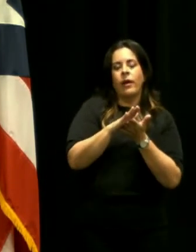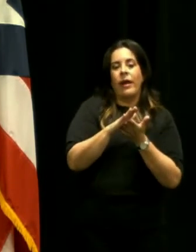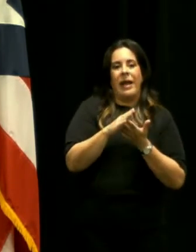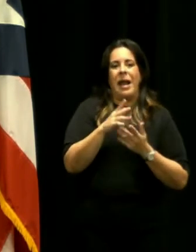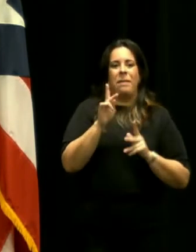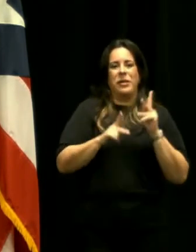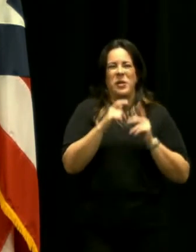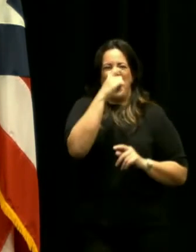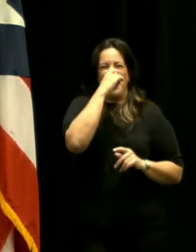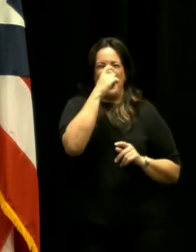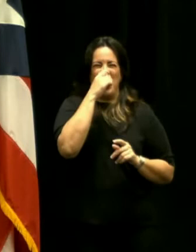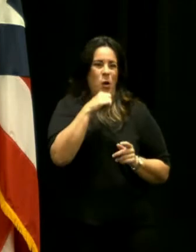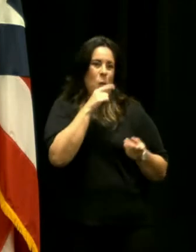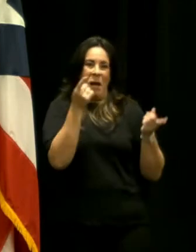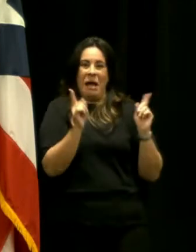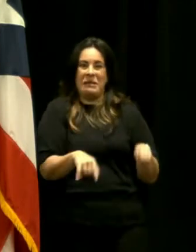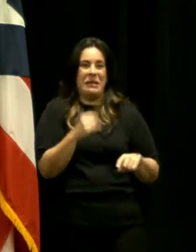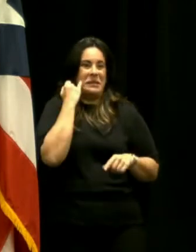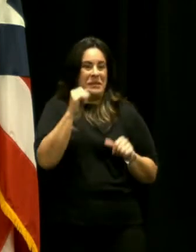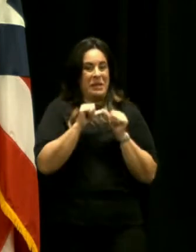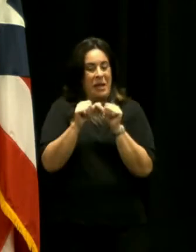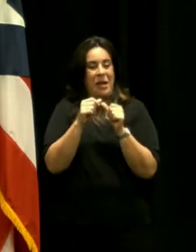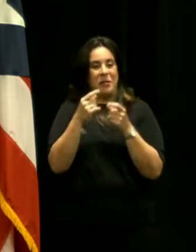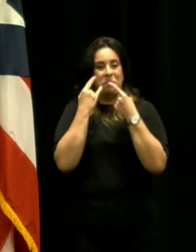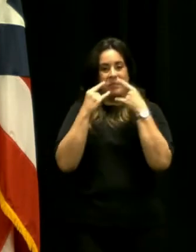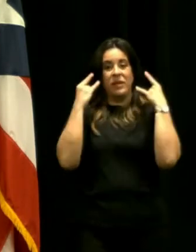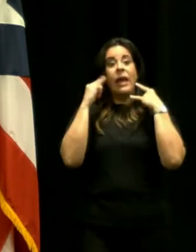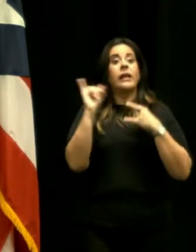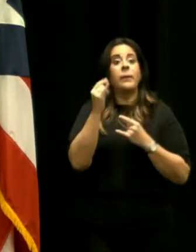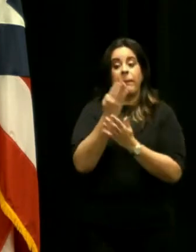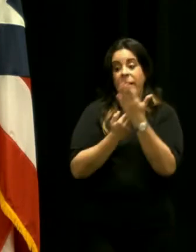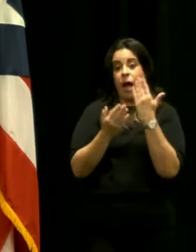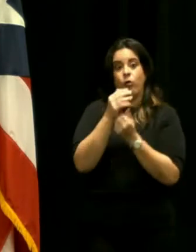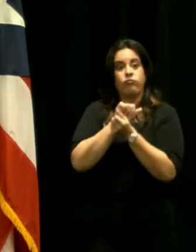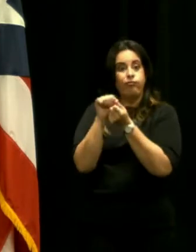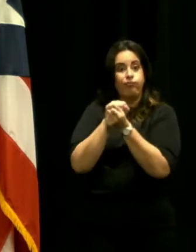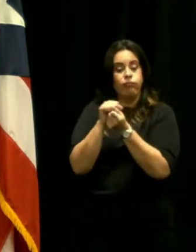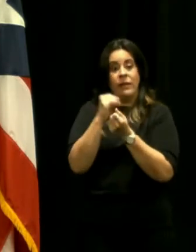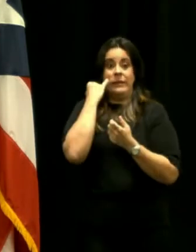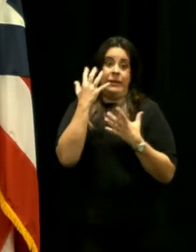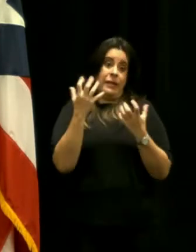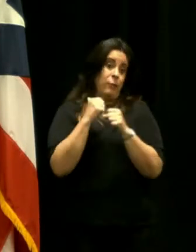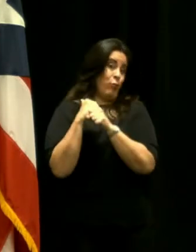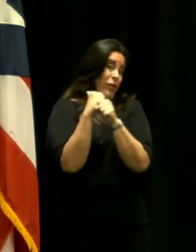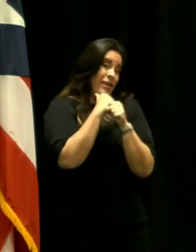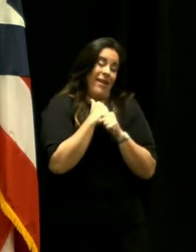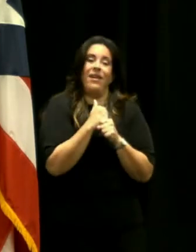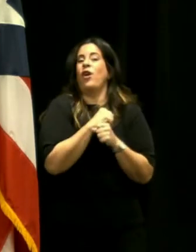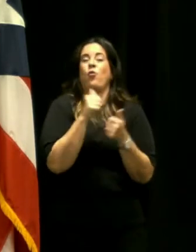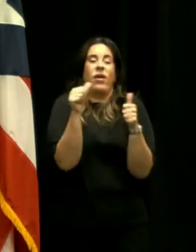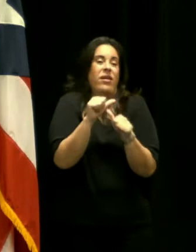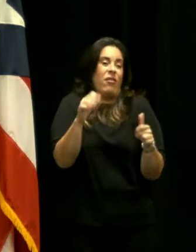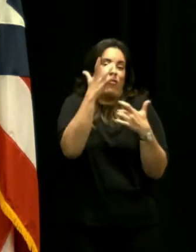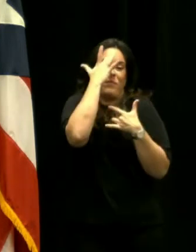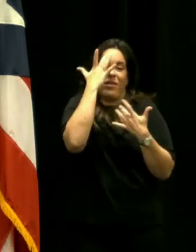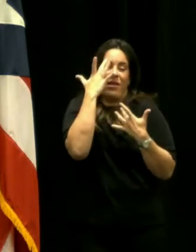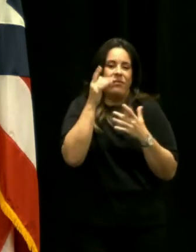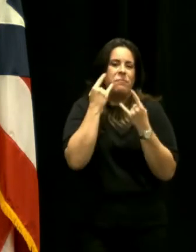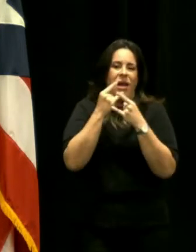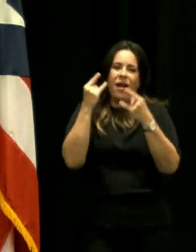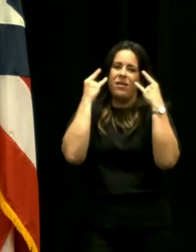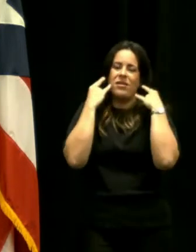le da a gente si la usa o sea y que se laven las manos o sea la mascarilla el que se quiere proteger de toda enfermedad la